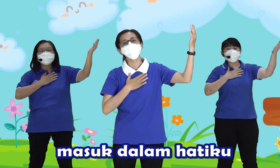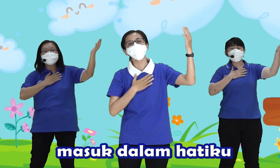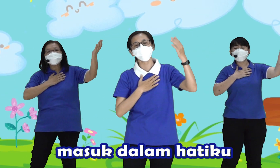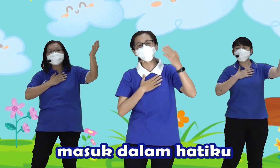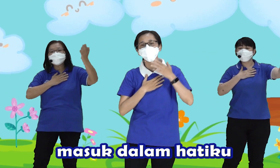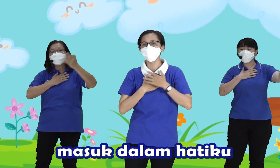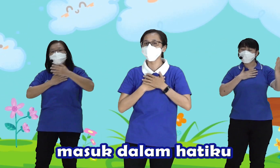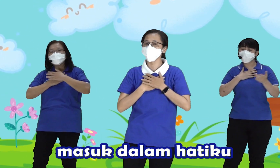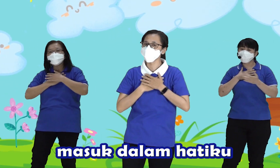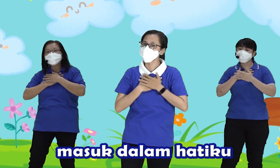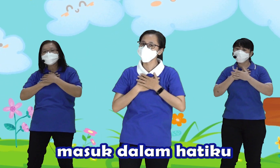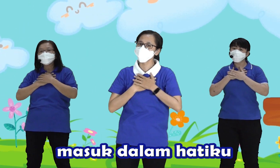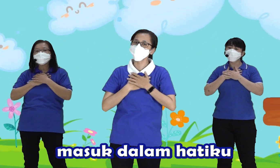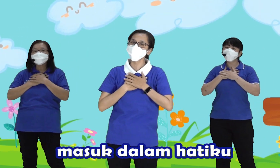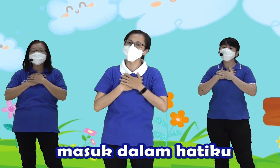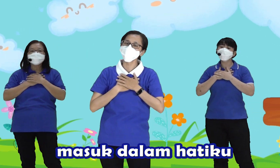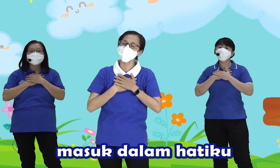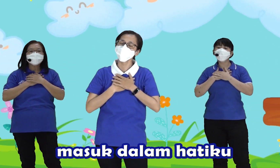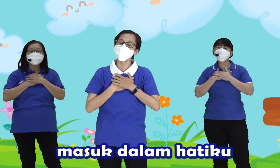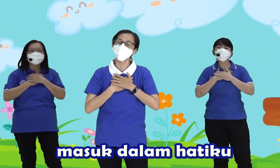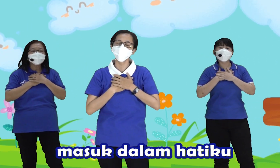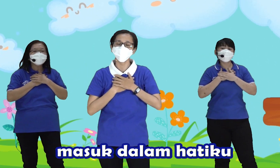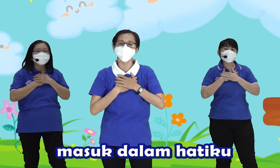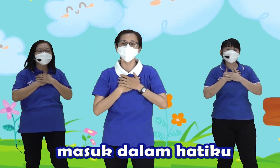dalam hatiku